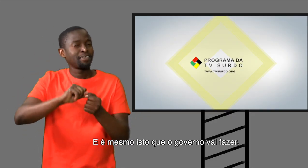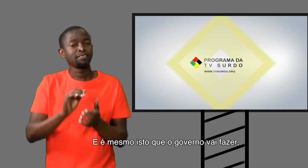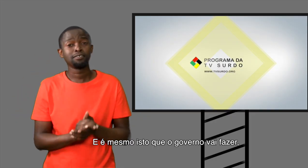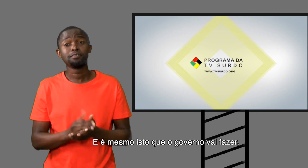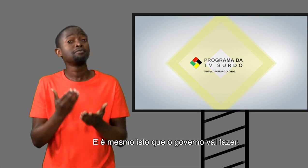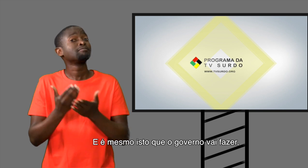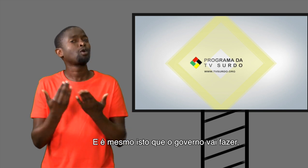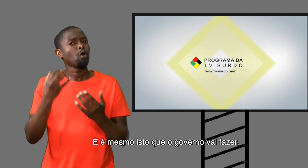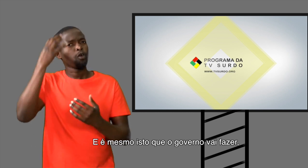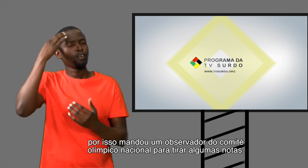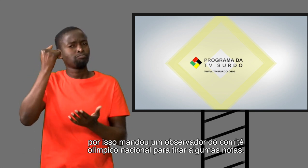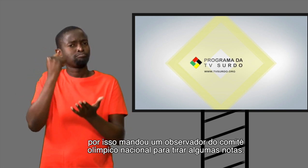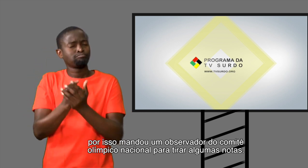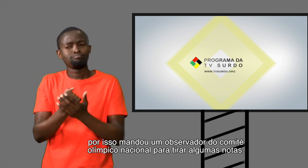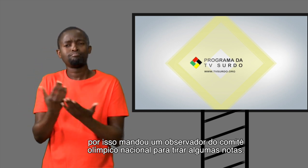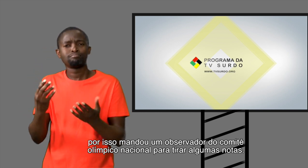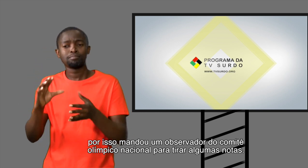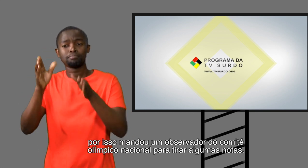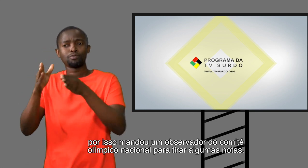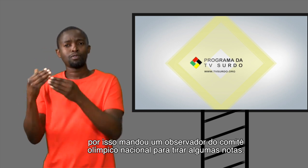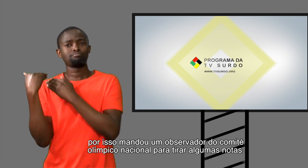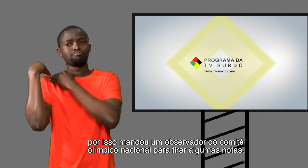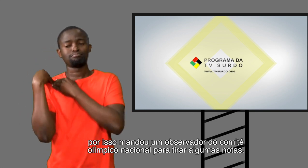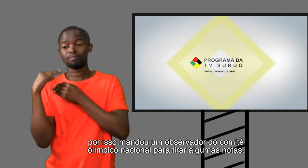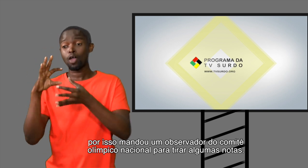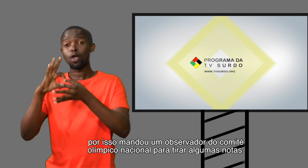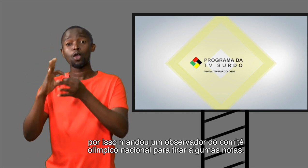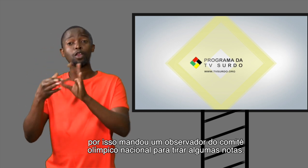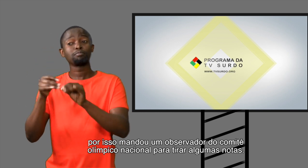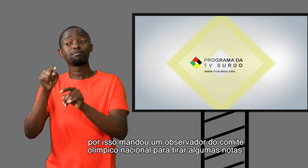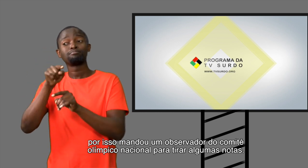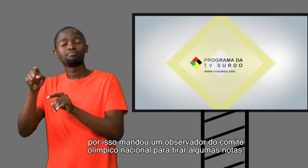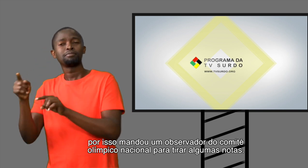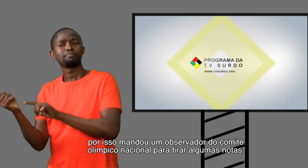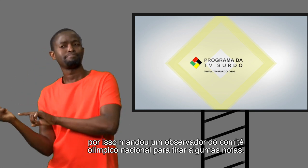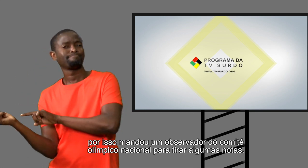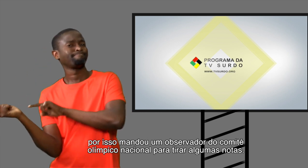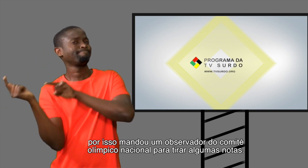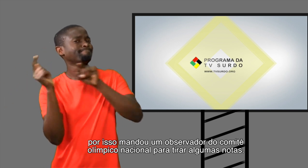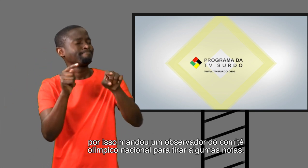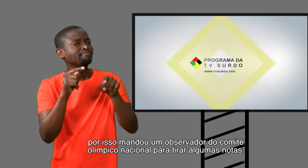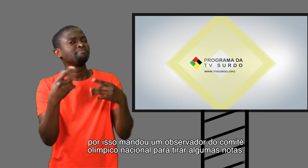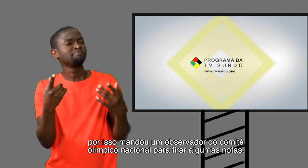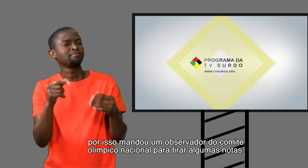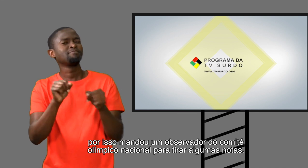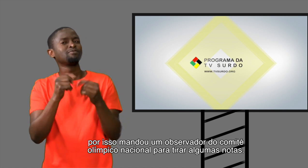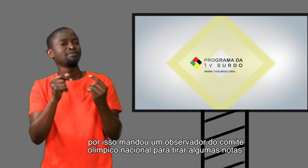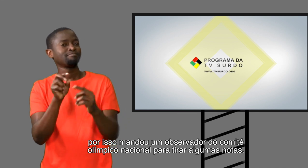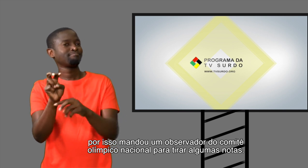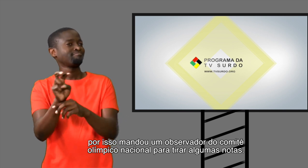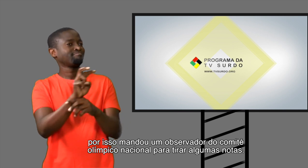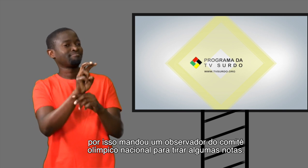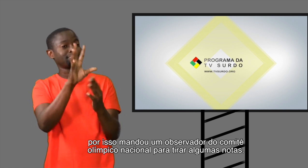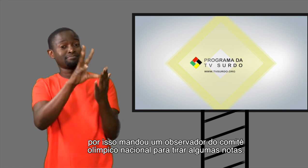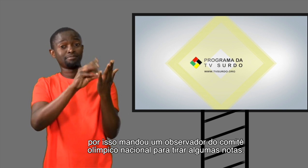o governo vai fazer. Por isso, mandou um observador do Comitê Olímpico Nacional para tirar algumas notas.